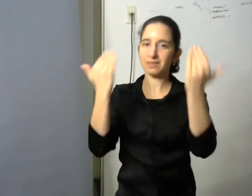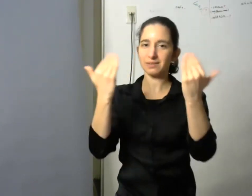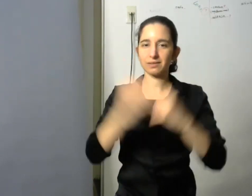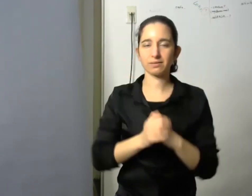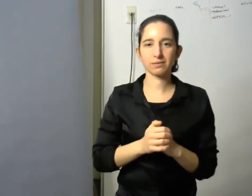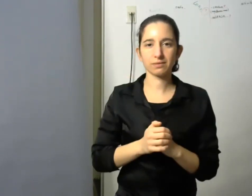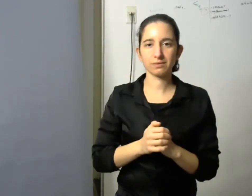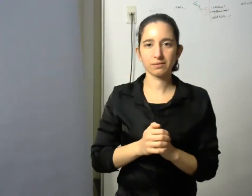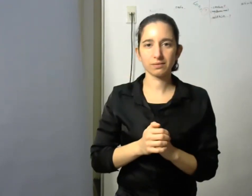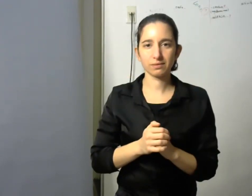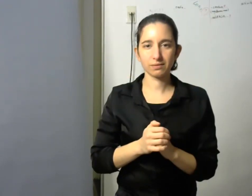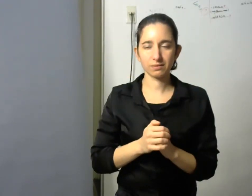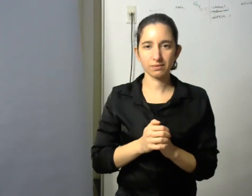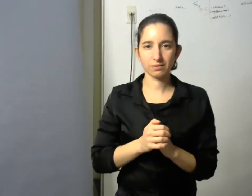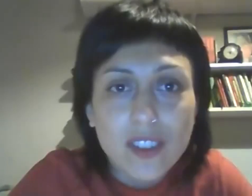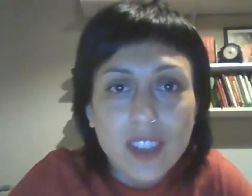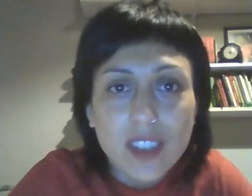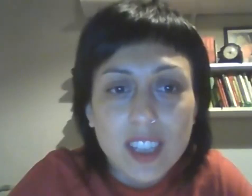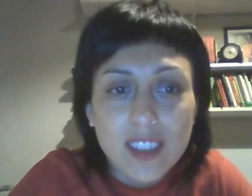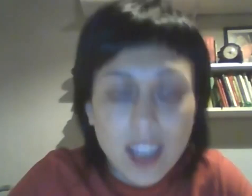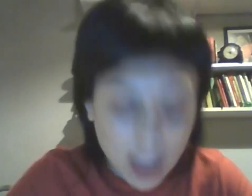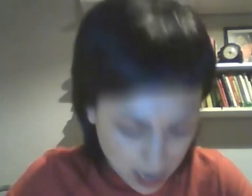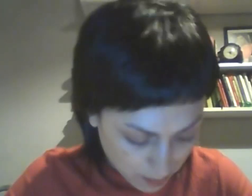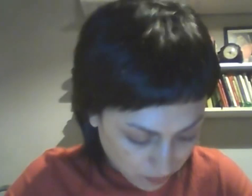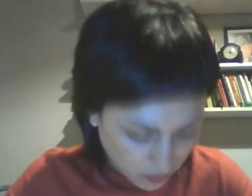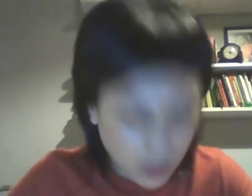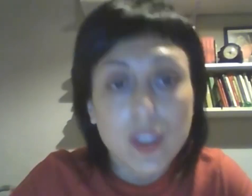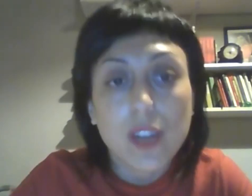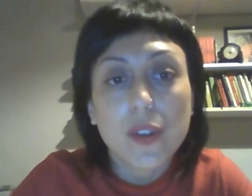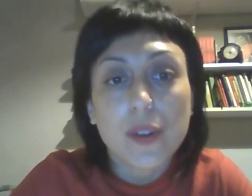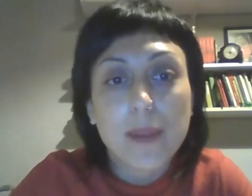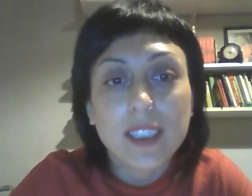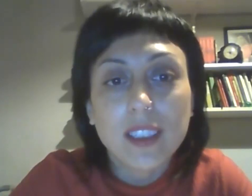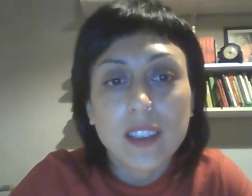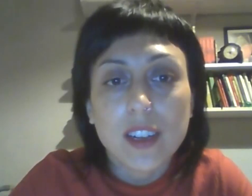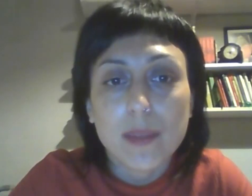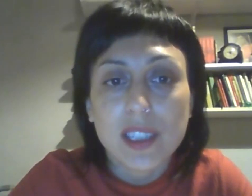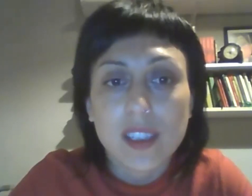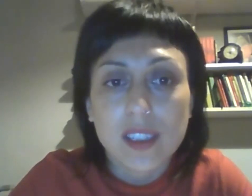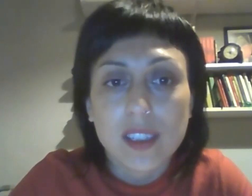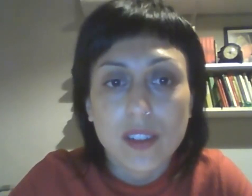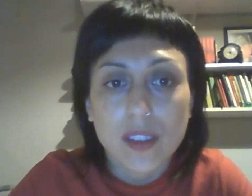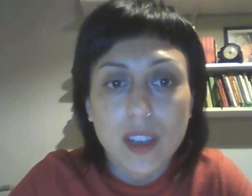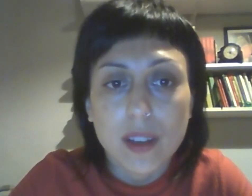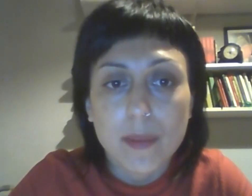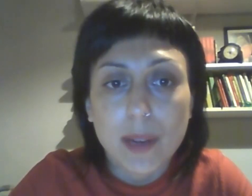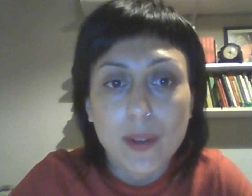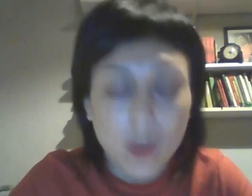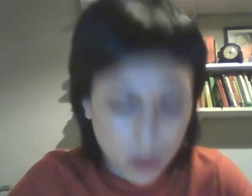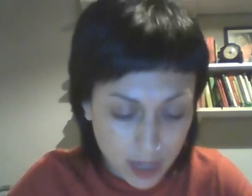muchas gracias Carlos está Gonzalo Román en representación de Pablo Lecuona y